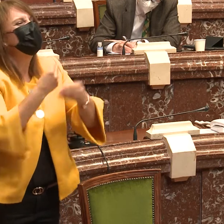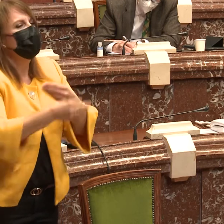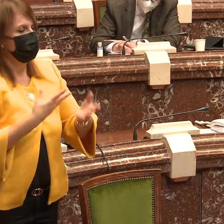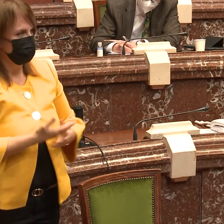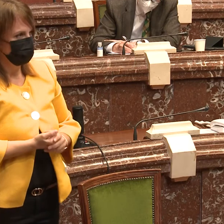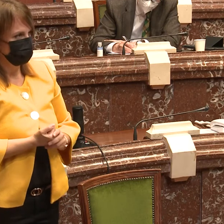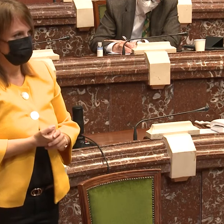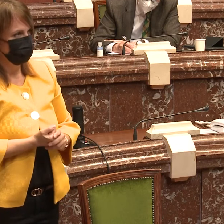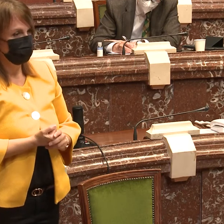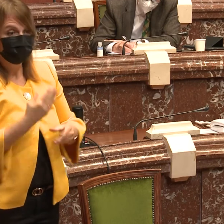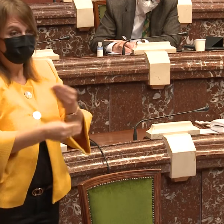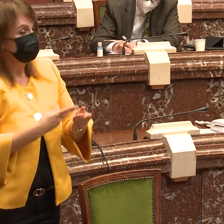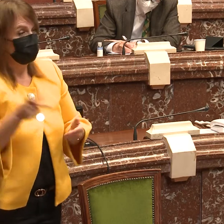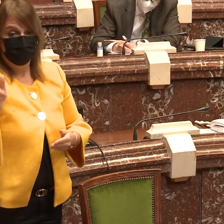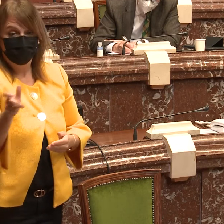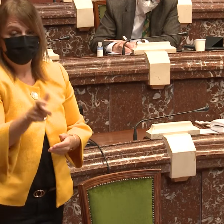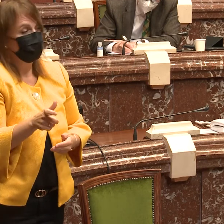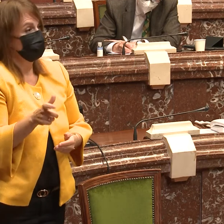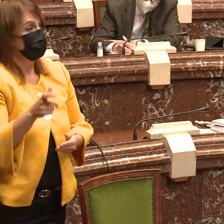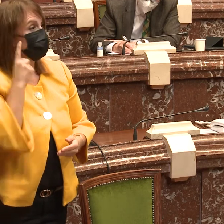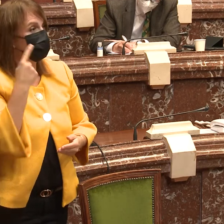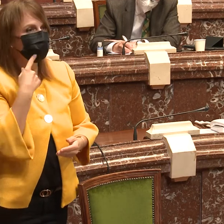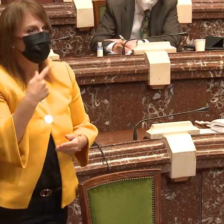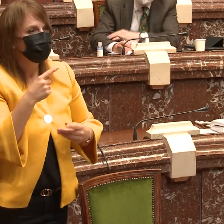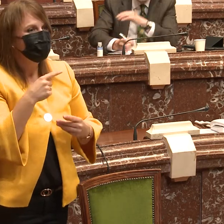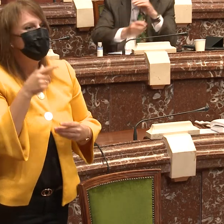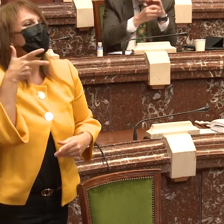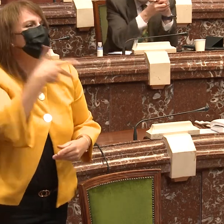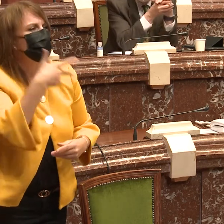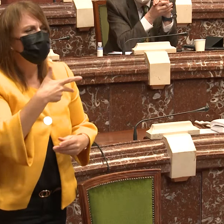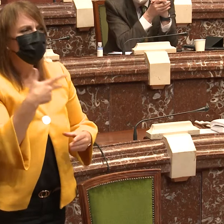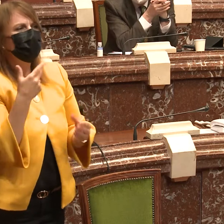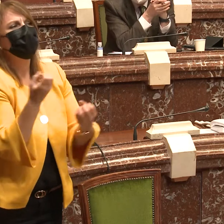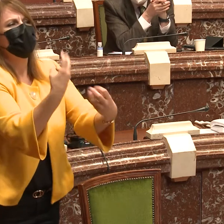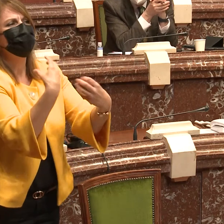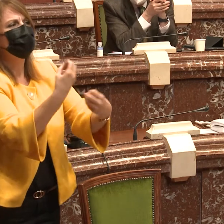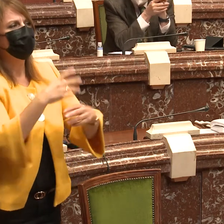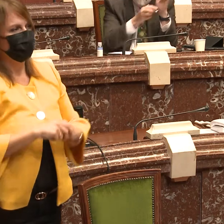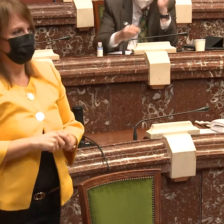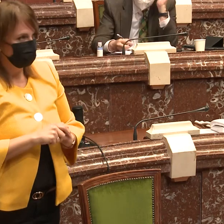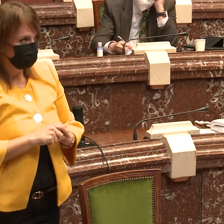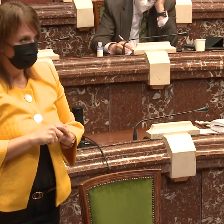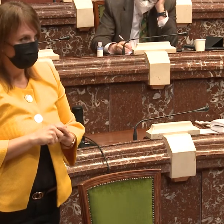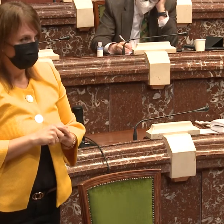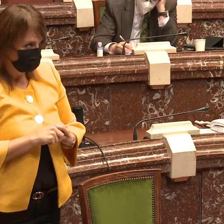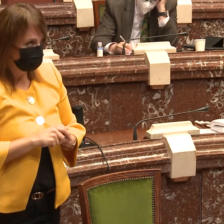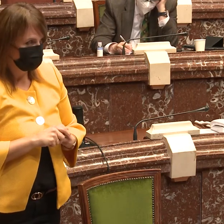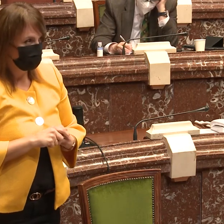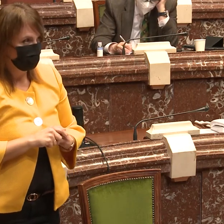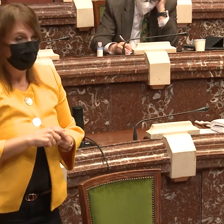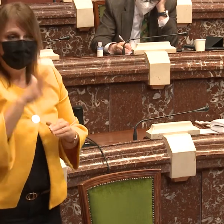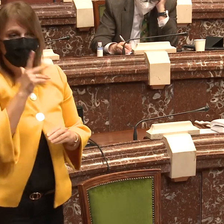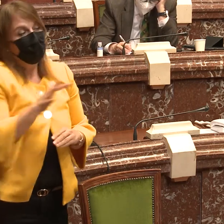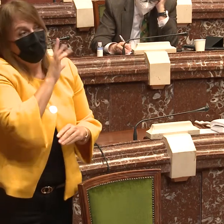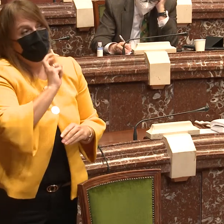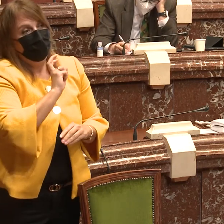comisión, pues, no contamos con estos recursos. Así que, las personas sordas pienso que tienen derecho a la